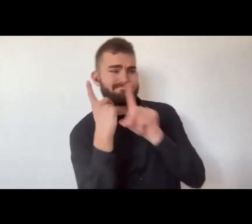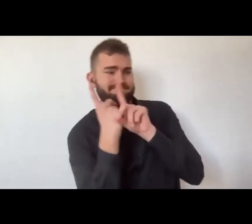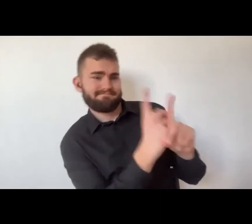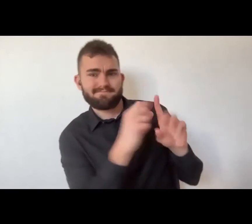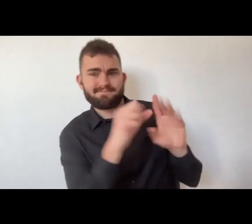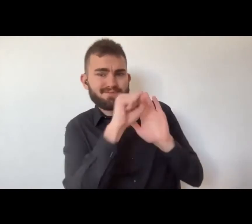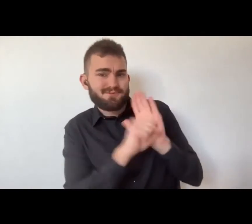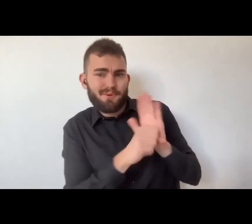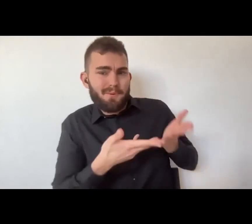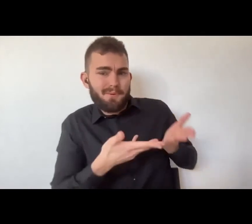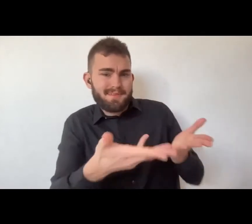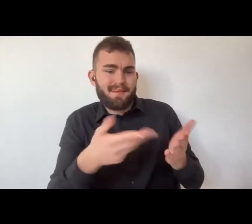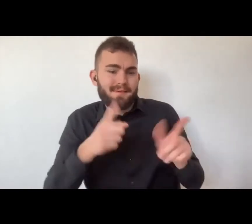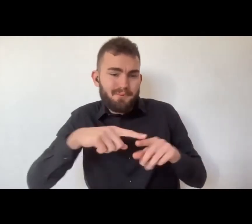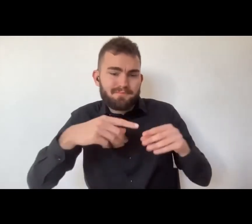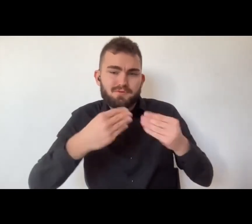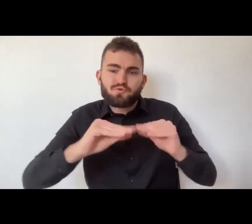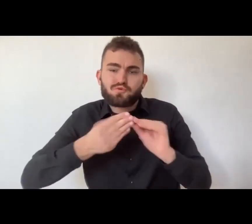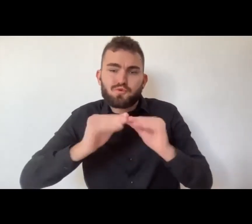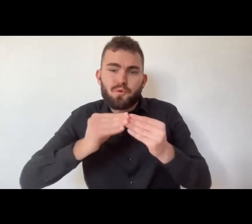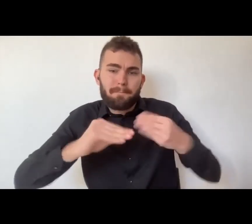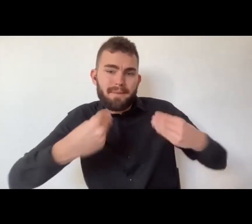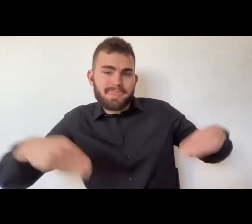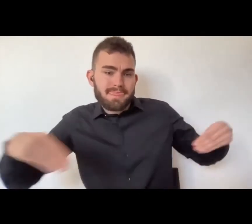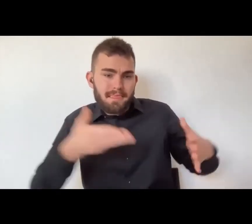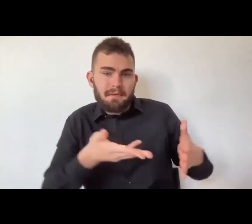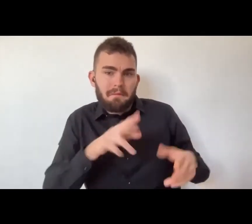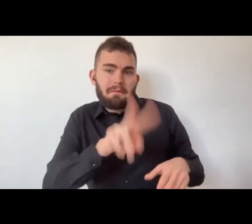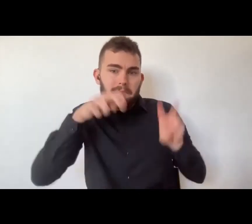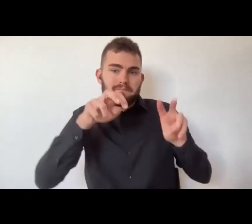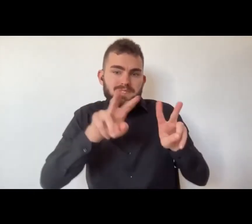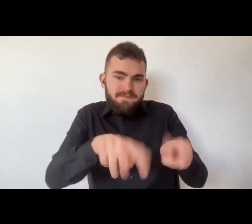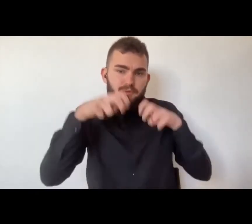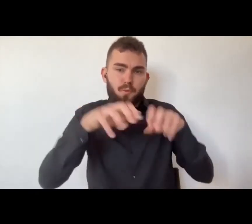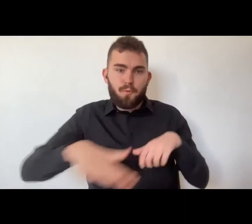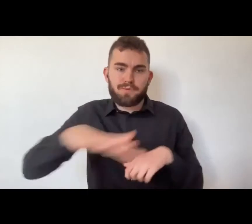Ma l'arte evolve. Evolve con i suoi tempi. Evolve nella storia.